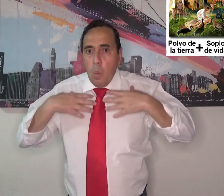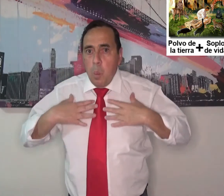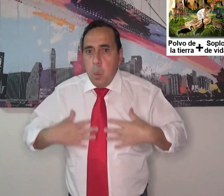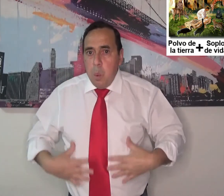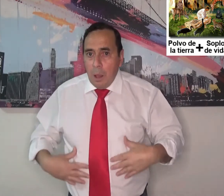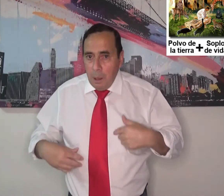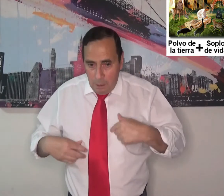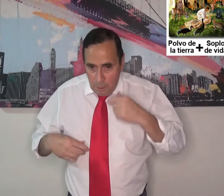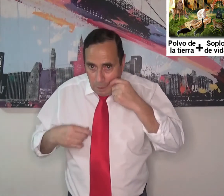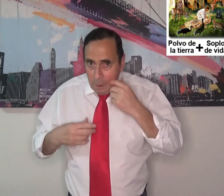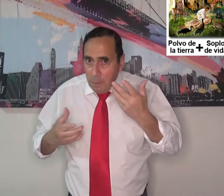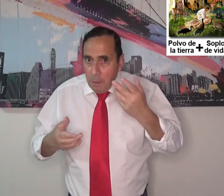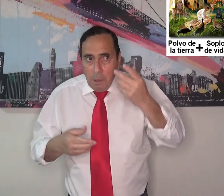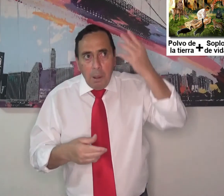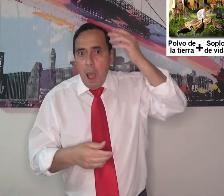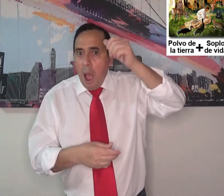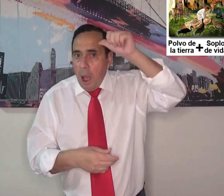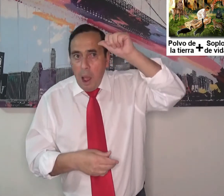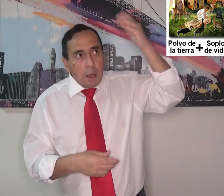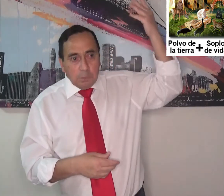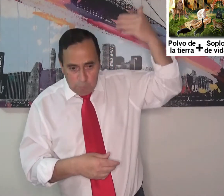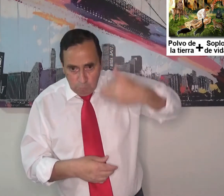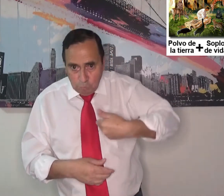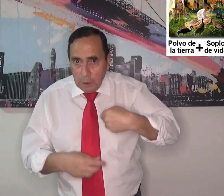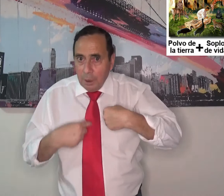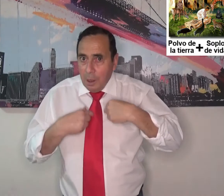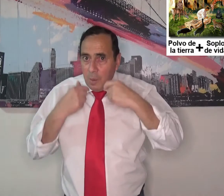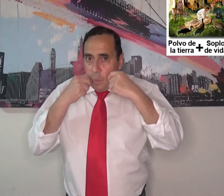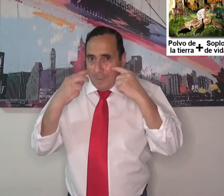Dios creó al hombre de carne y hueso a partir de la tierra.